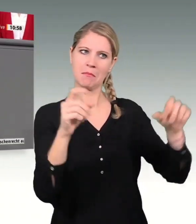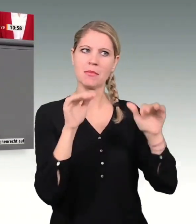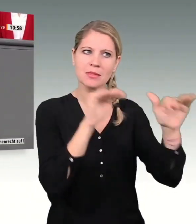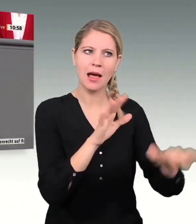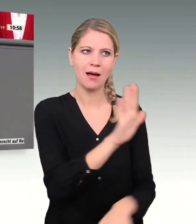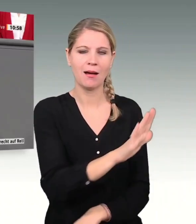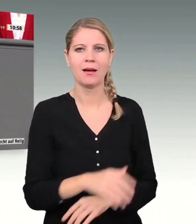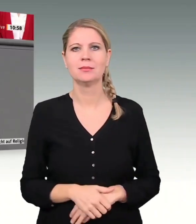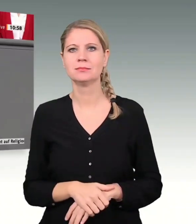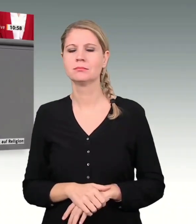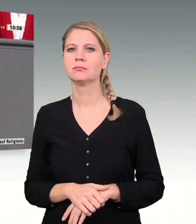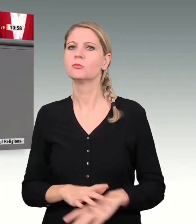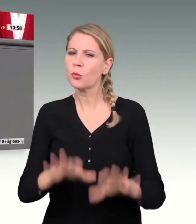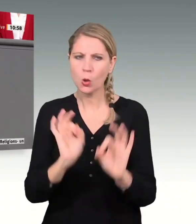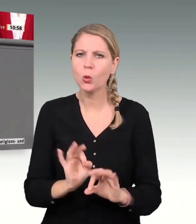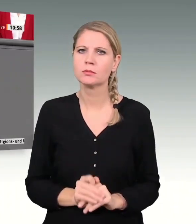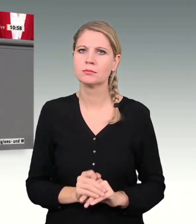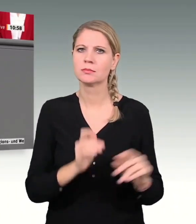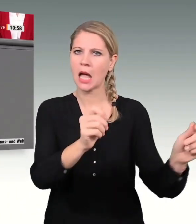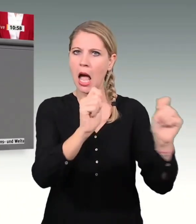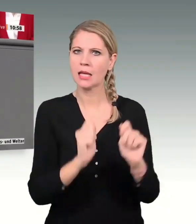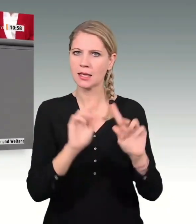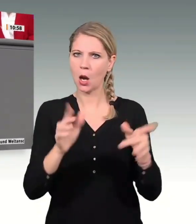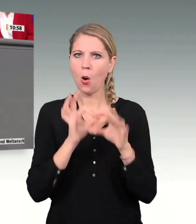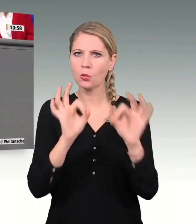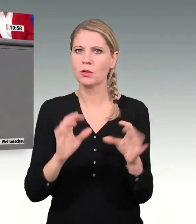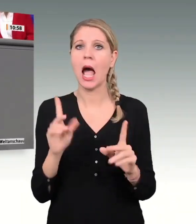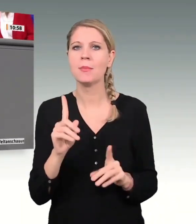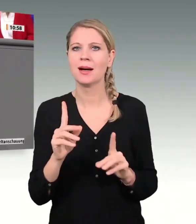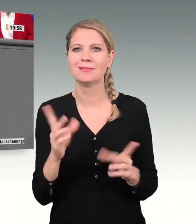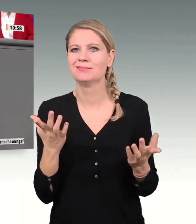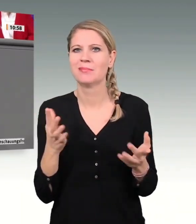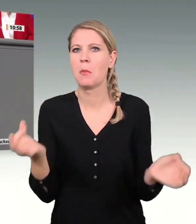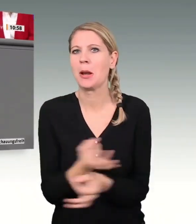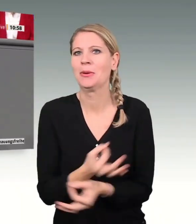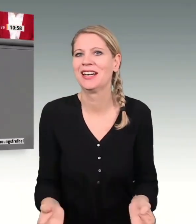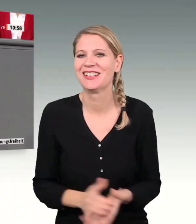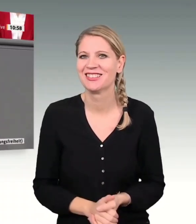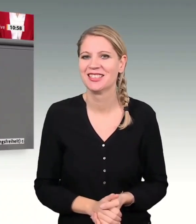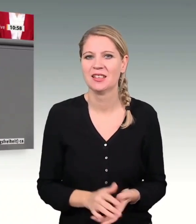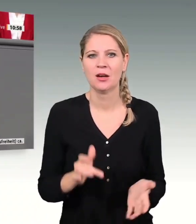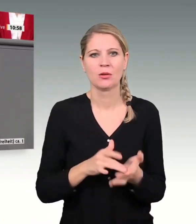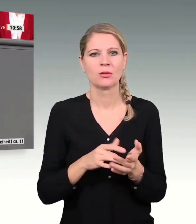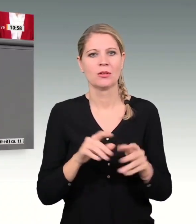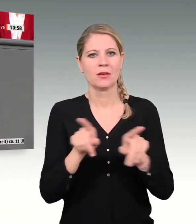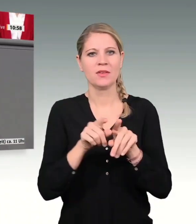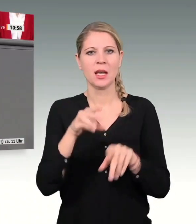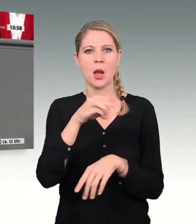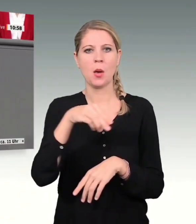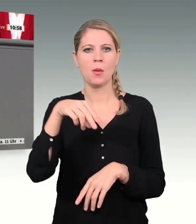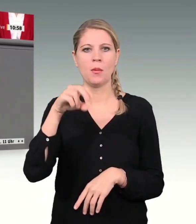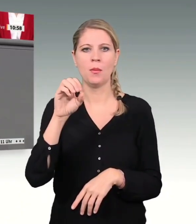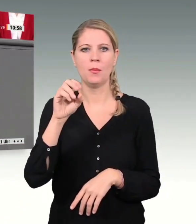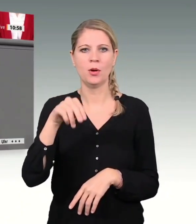ist auch gut, aber er ist nicht nötig. Und frei nach Montesquieu, wo es nicht nötig ist,